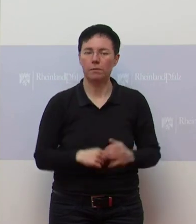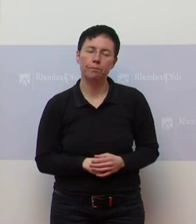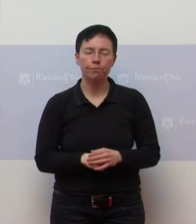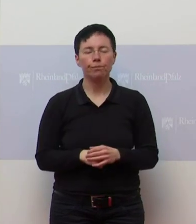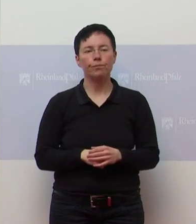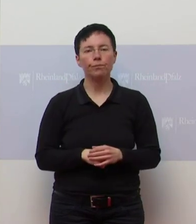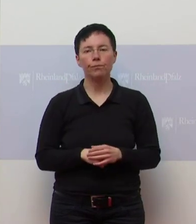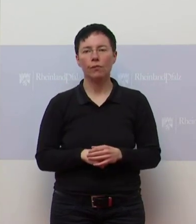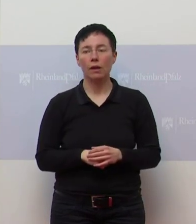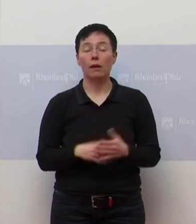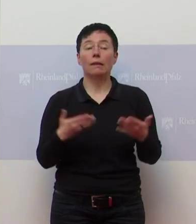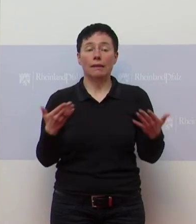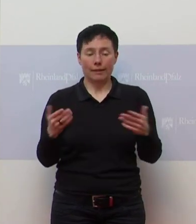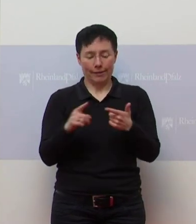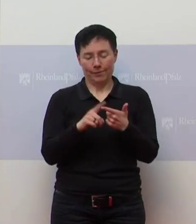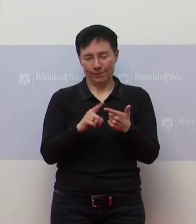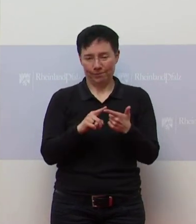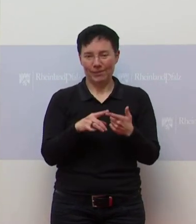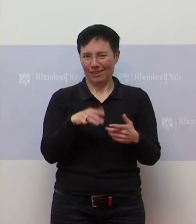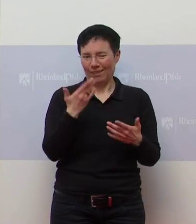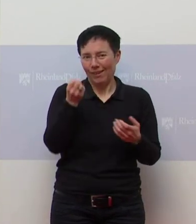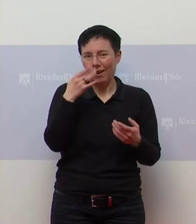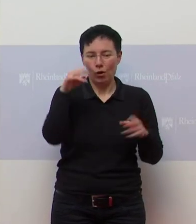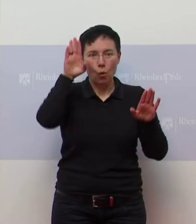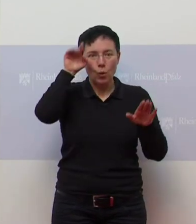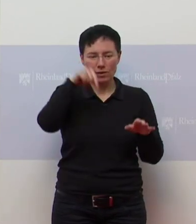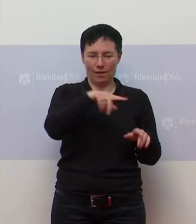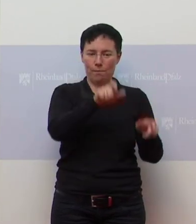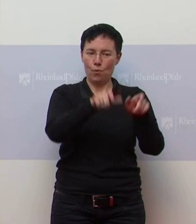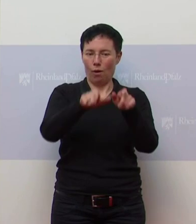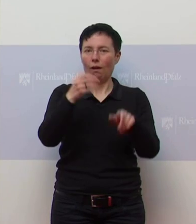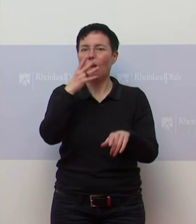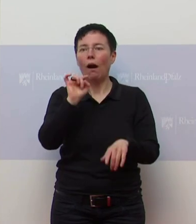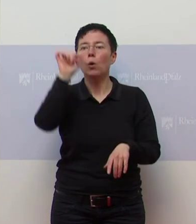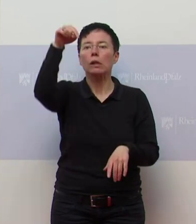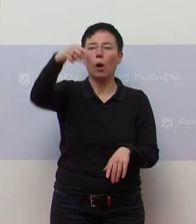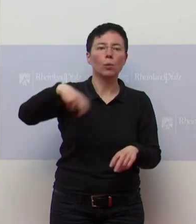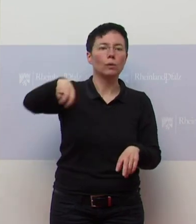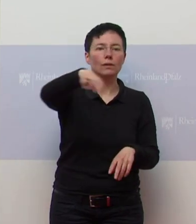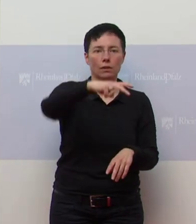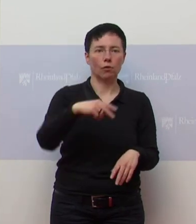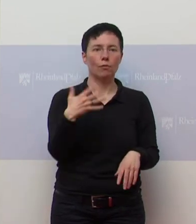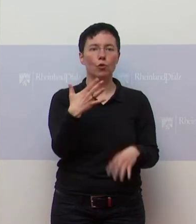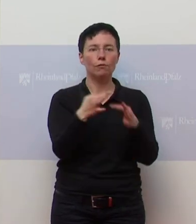Ja, also Bürger und Bürgerinnen, natürlich werden sie rausgehen. Es geht ja auch nicht anders. Man kann ja nicht fünf Tage zu Hause hocken.